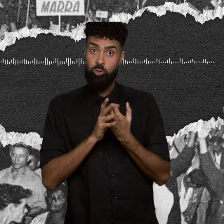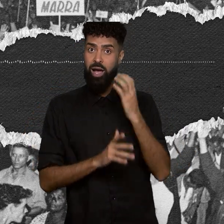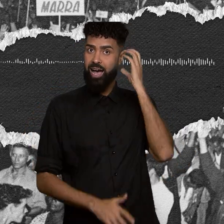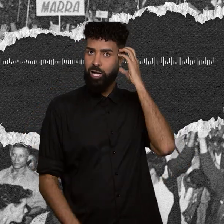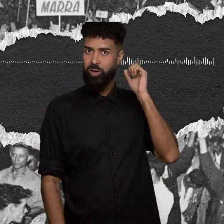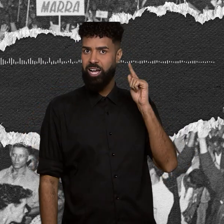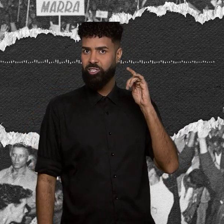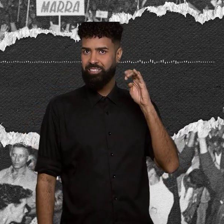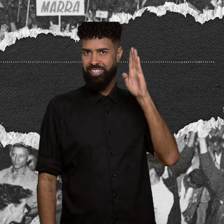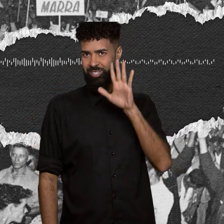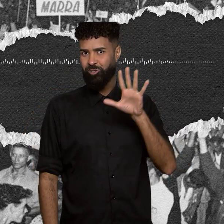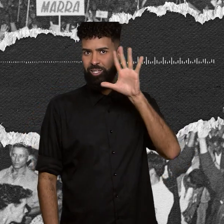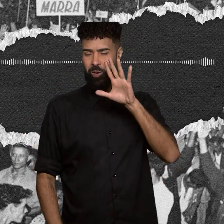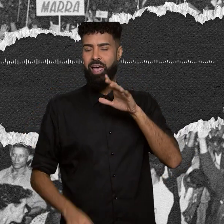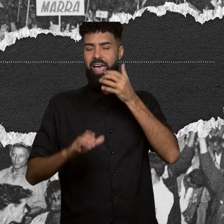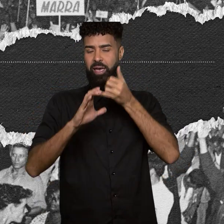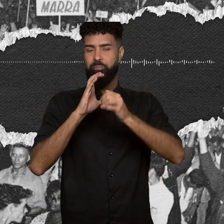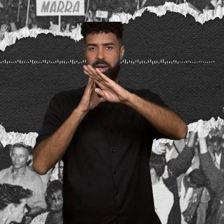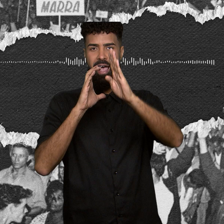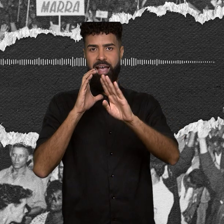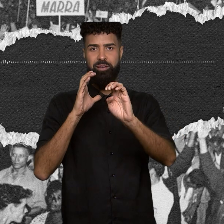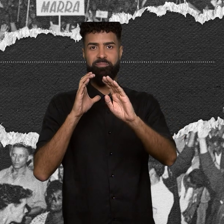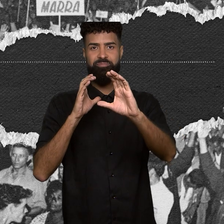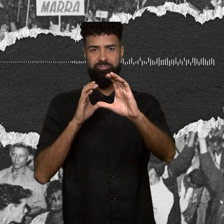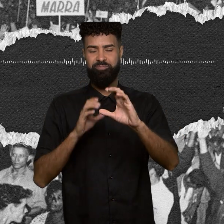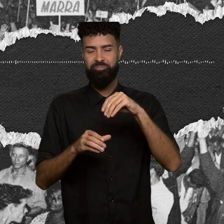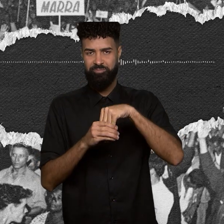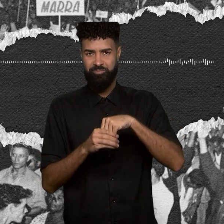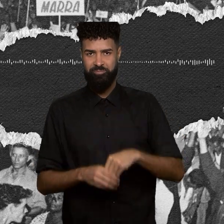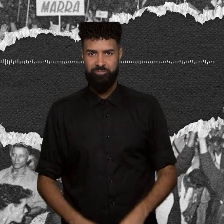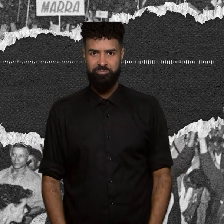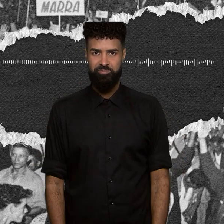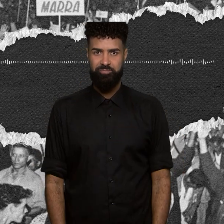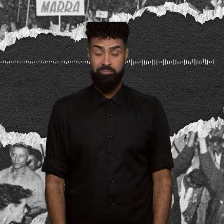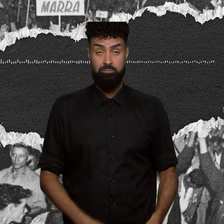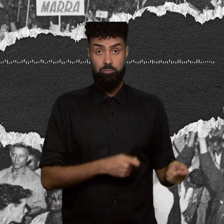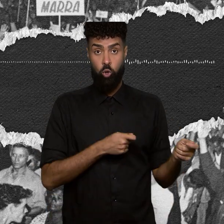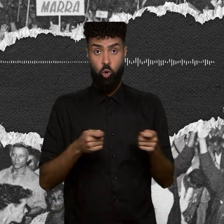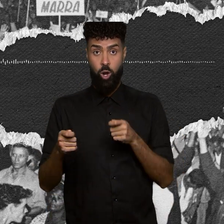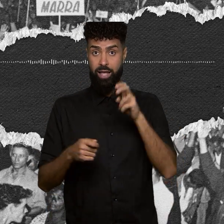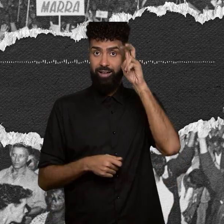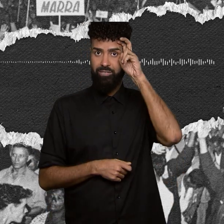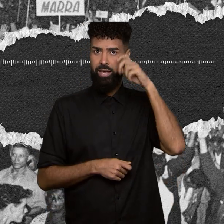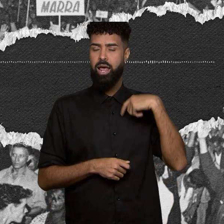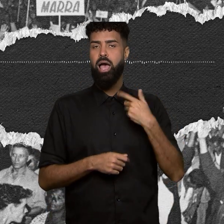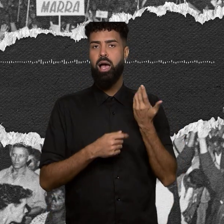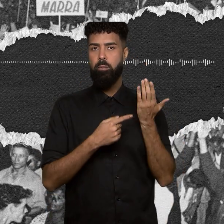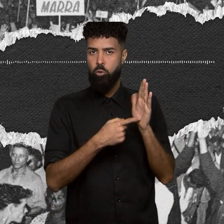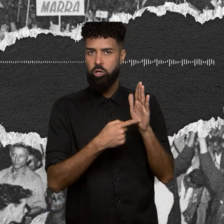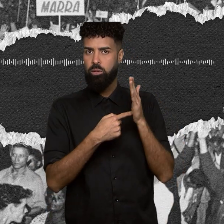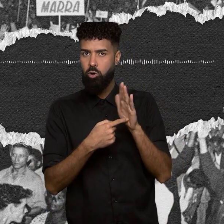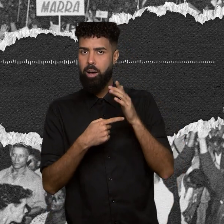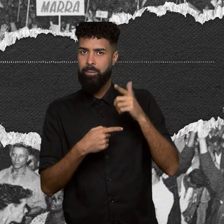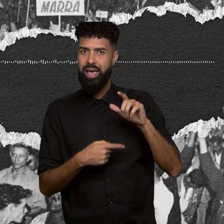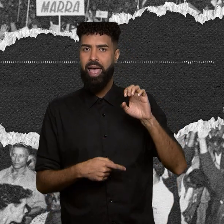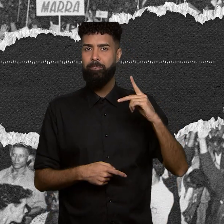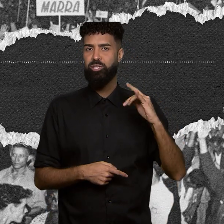veículo da Empresa Brasil de Comunicação, a EBC. Toda quinta-feira a gente solta mais um episódio da temporada. Então já salva nosso